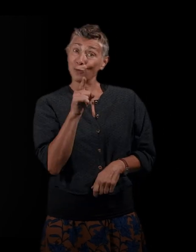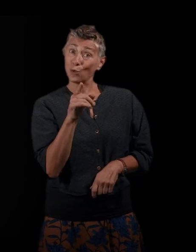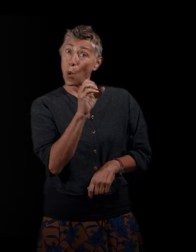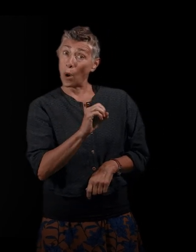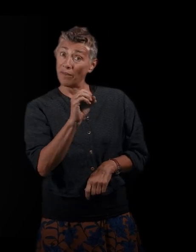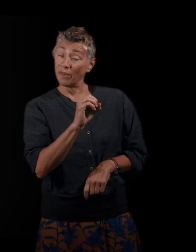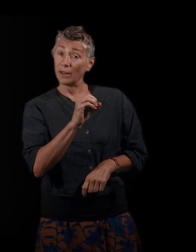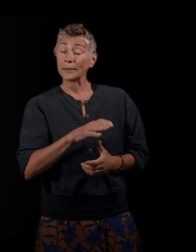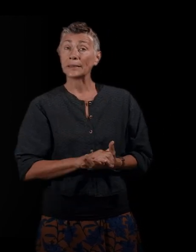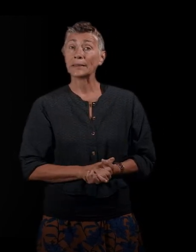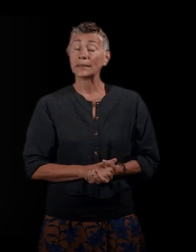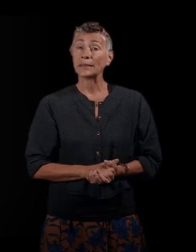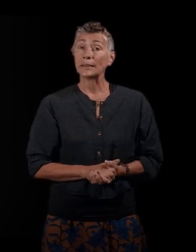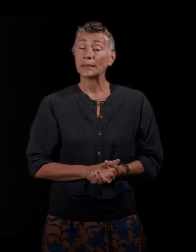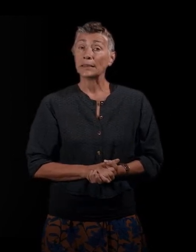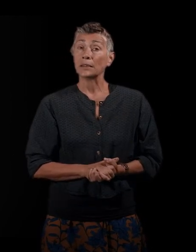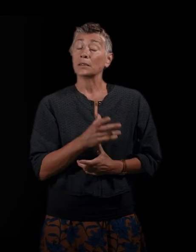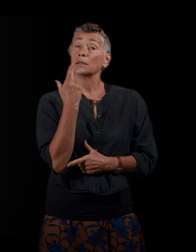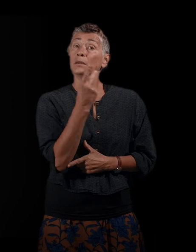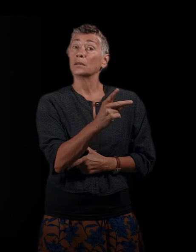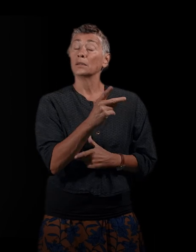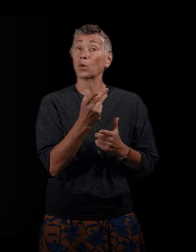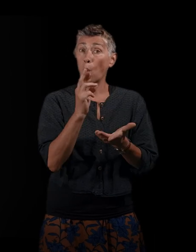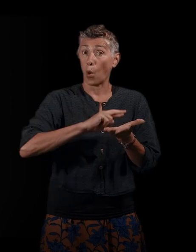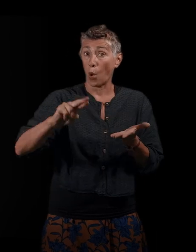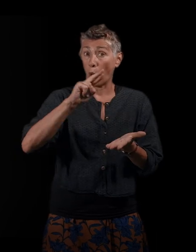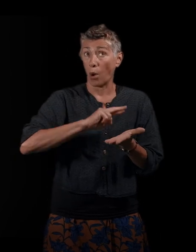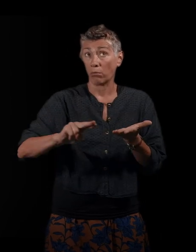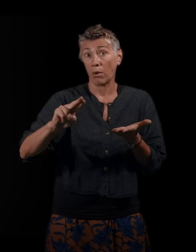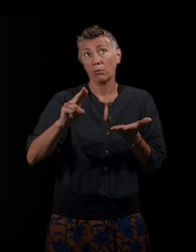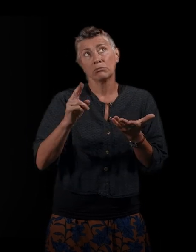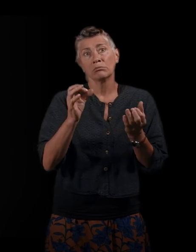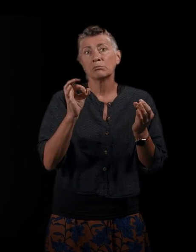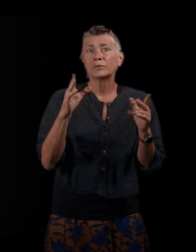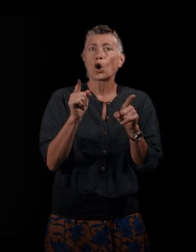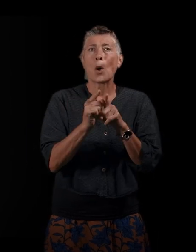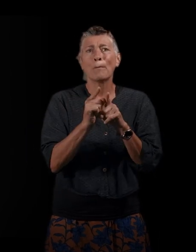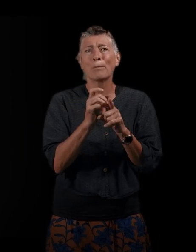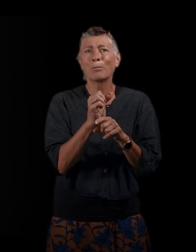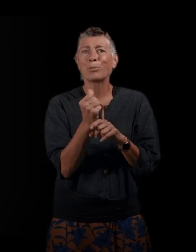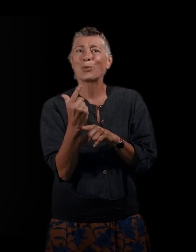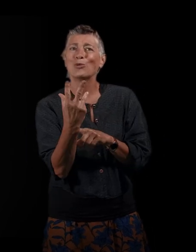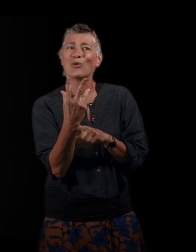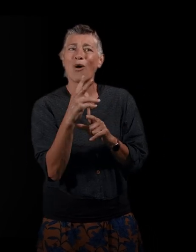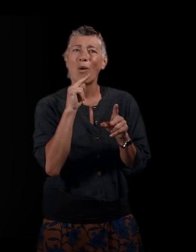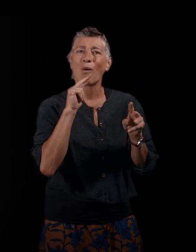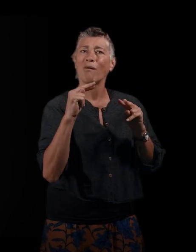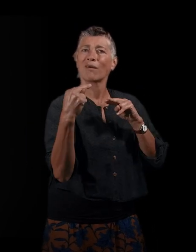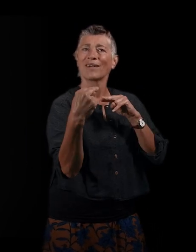votre roman est écrit comme une sorte de polyphonie, de mosaïques où plusieurs personnages et plusieurs destins s